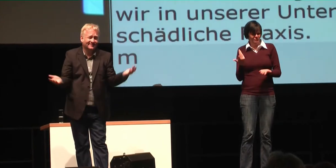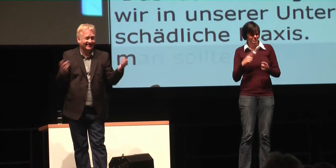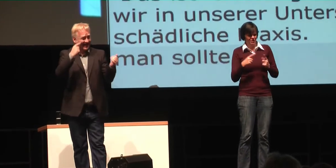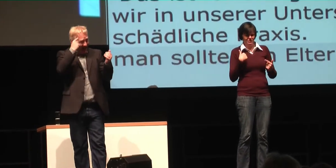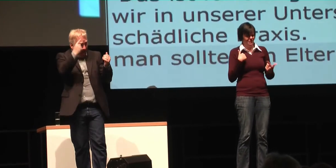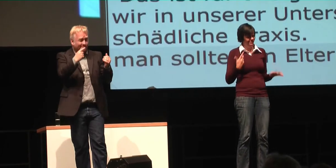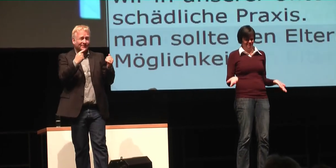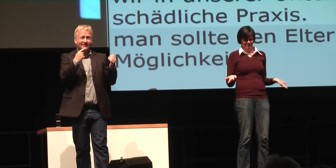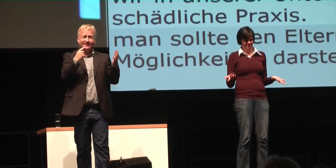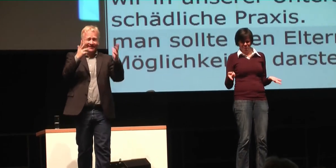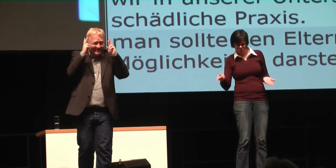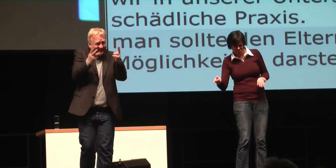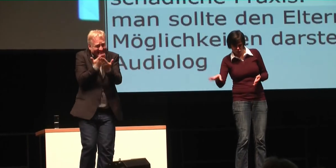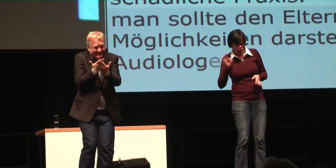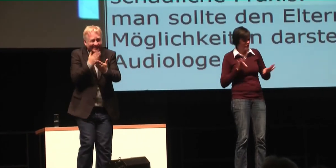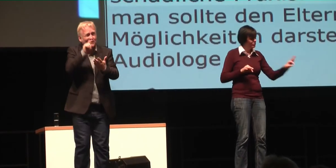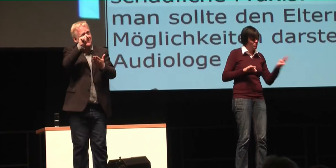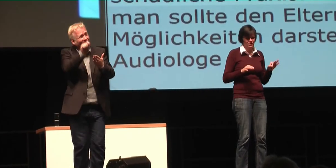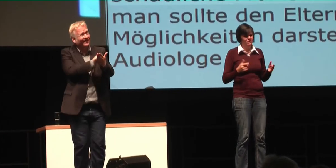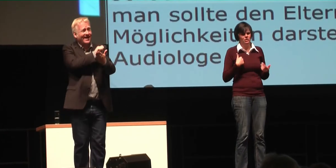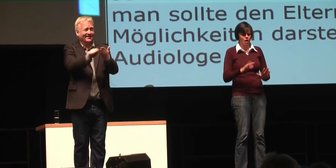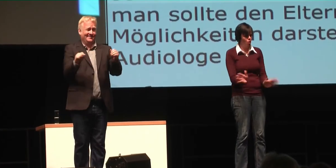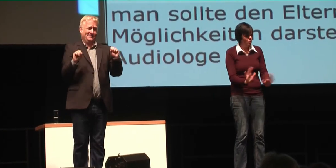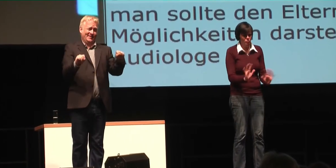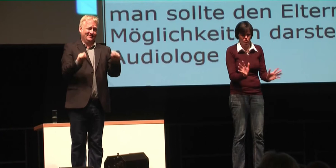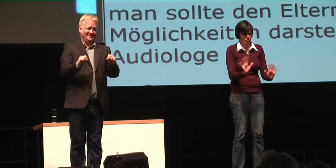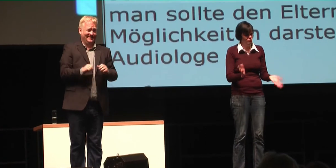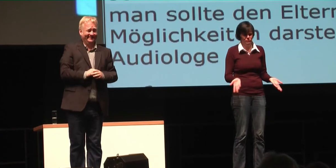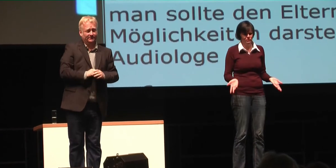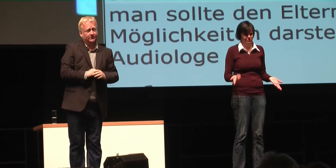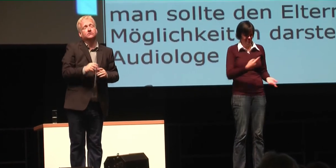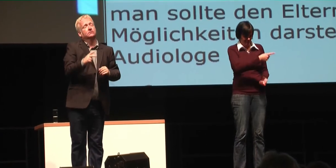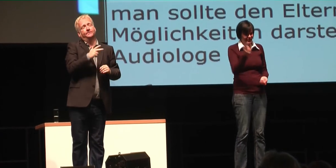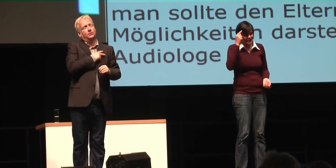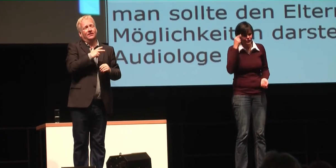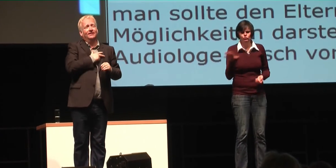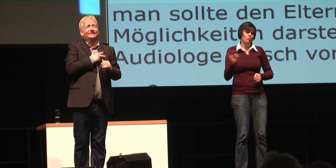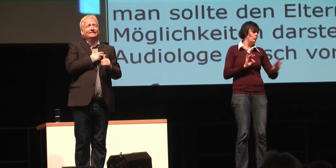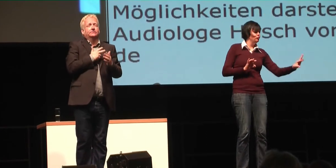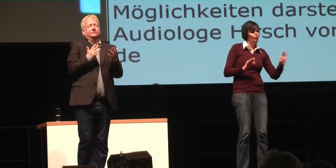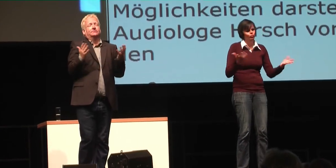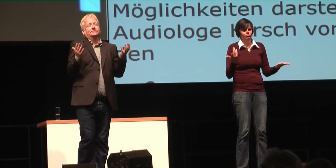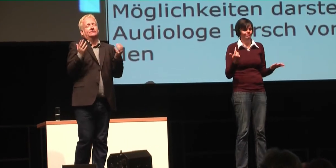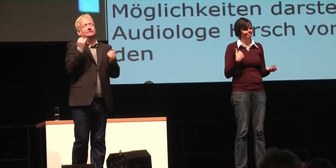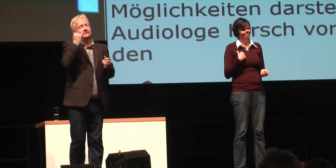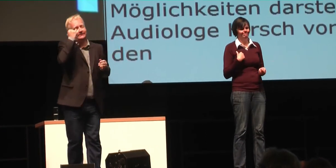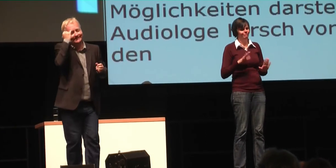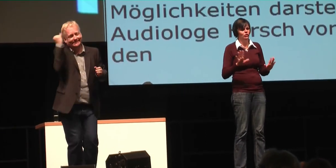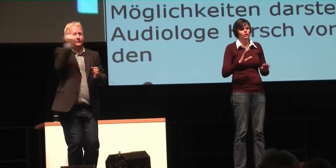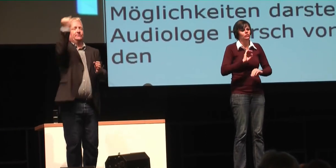Weg dazugehen. Und viele Leute sagen, ja, das sind die Wahlmöglichkeiten, die wir haben. Aus